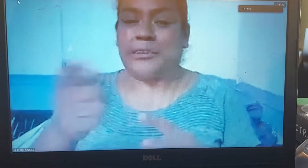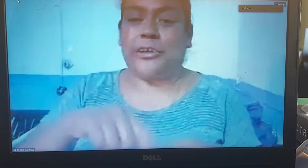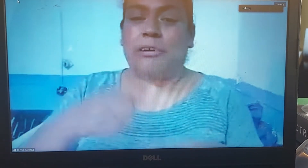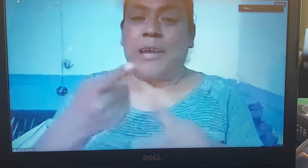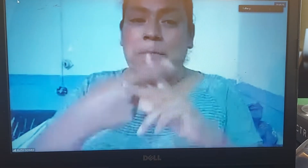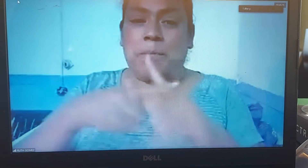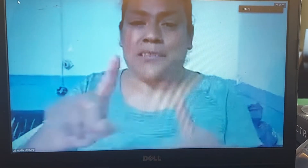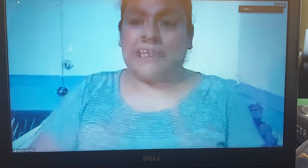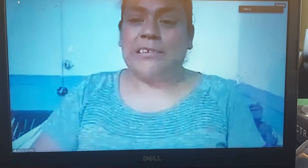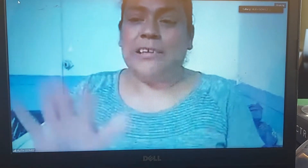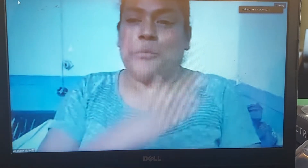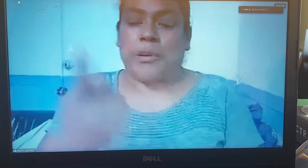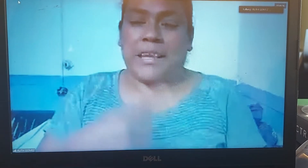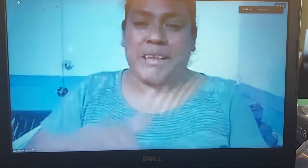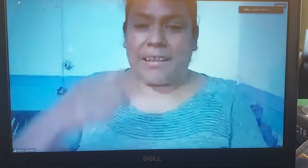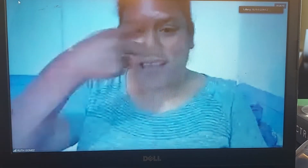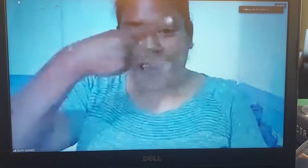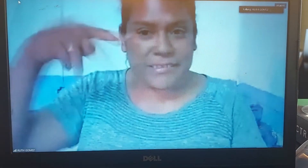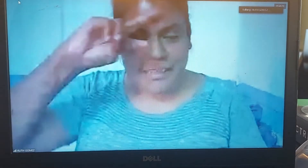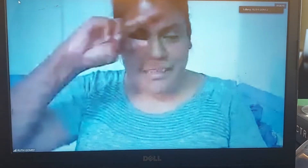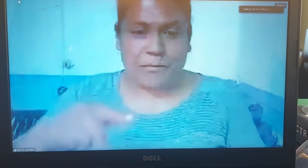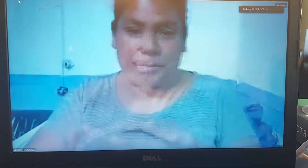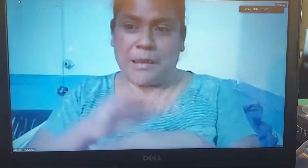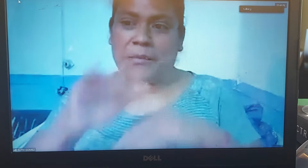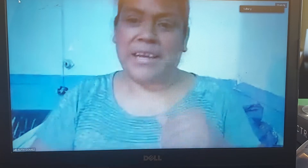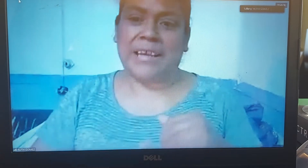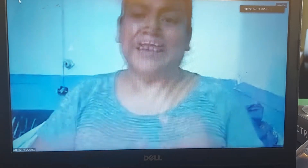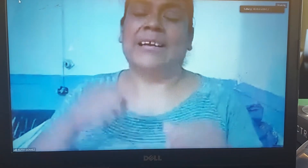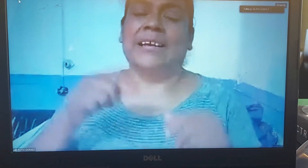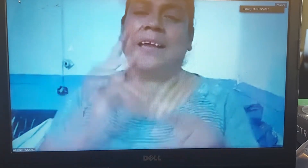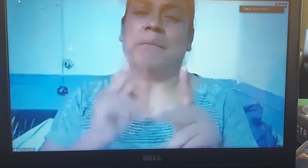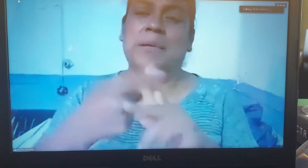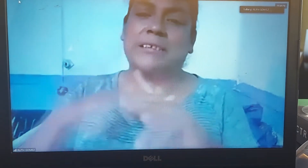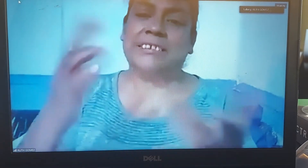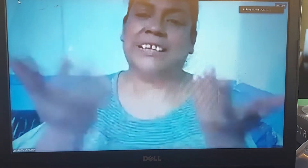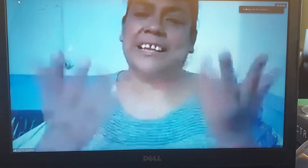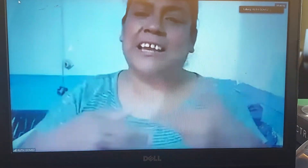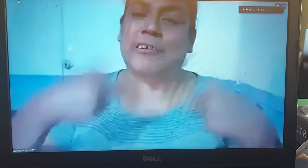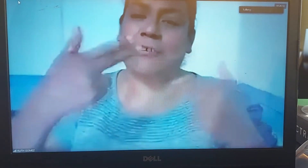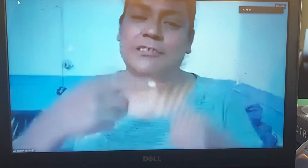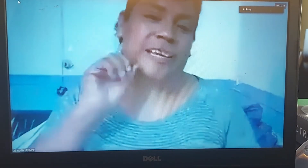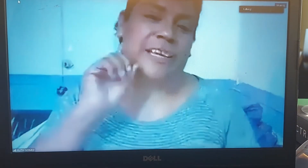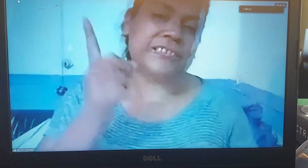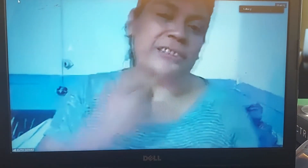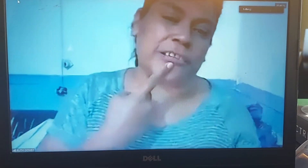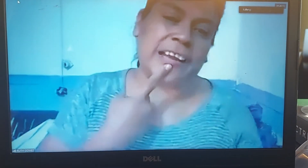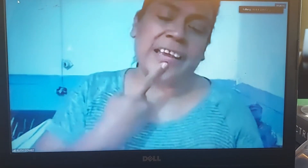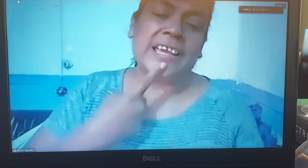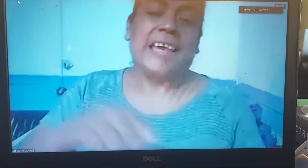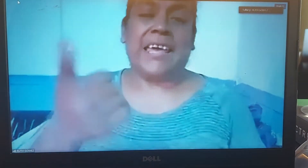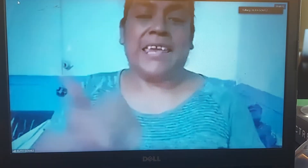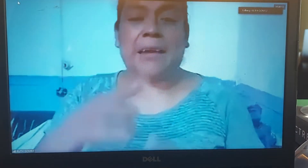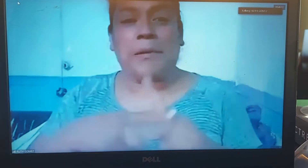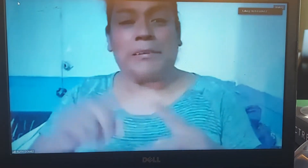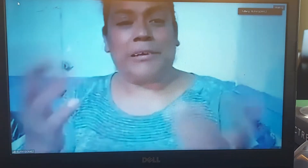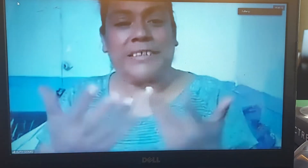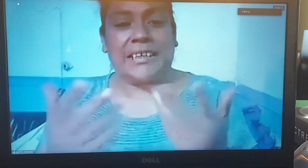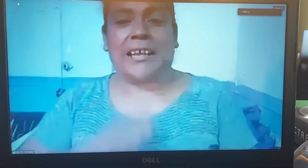empezó porque Nancy, una amiga que empezó a hacer el negocio que es sorda, ella empezó a hacer el